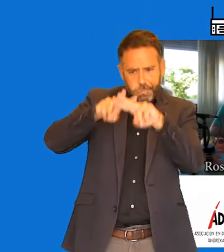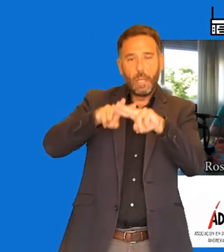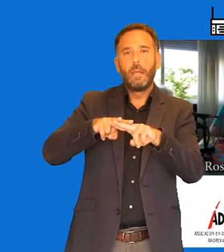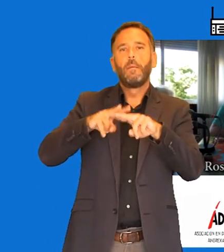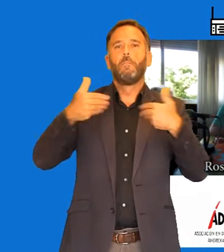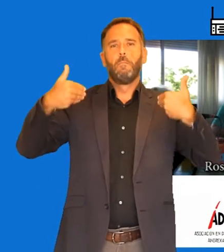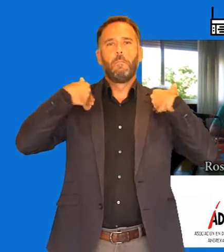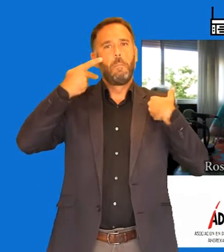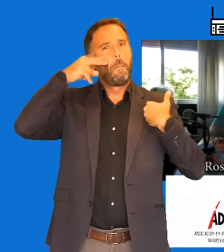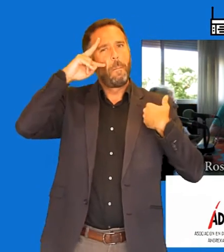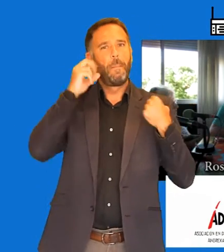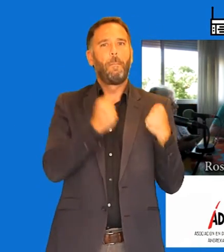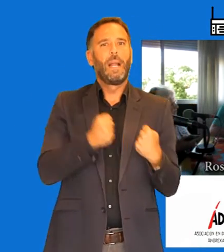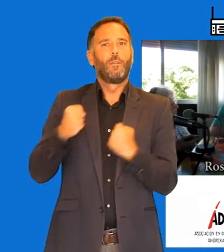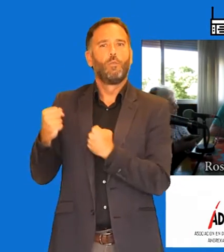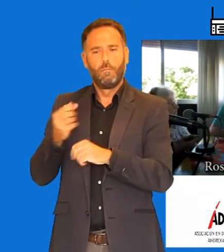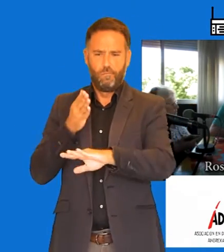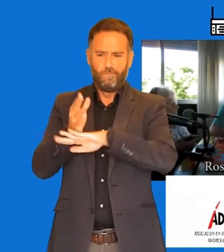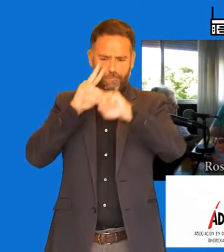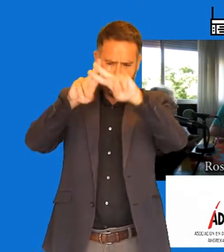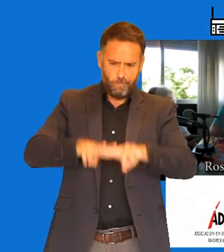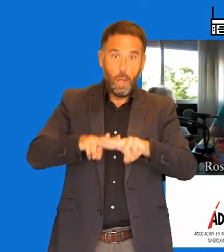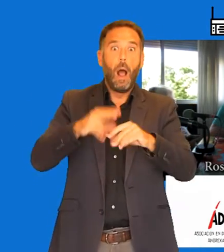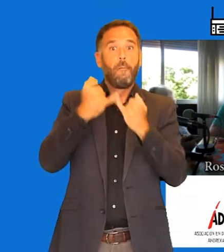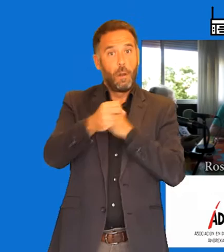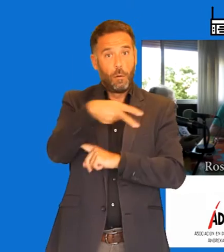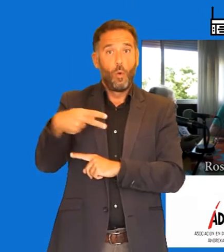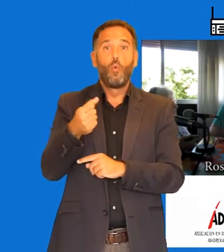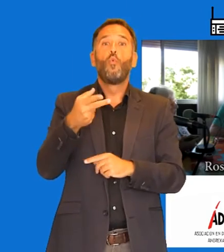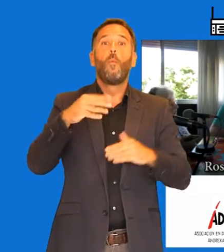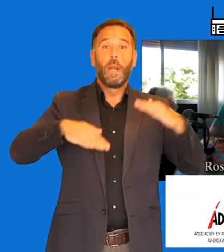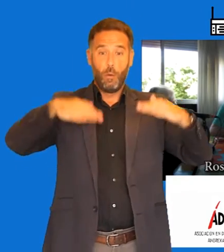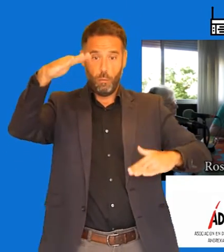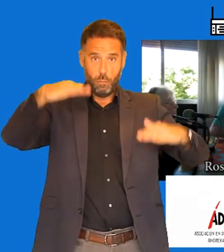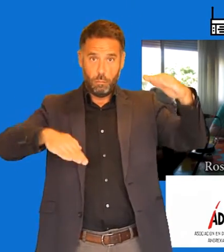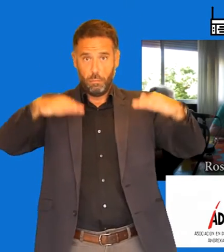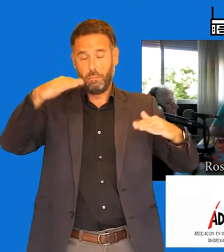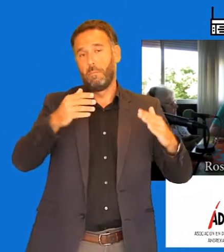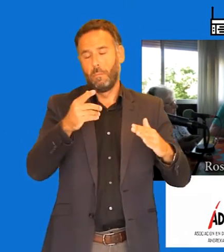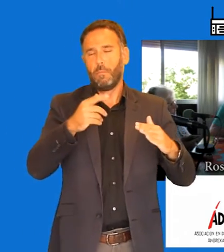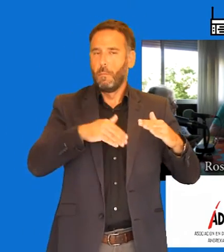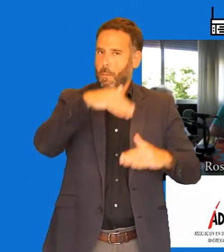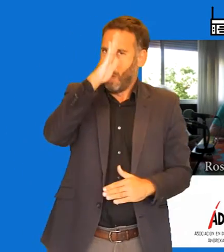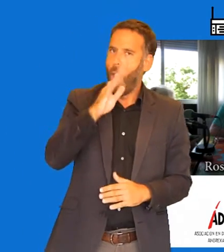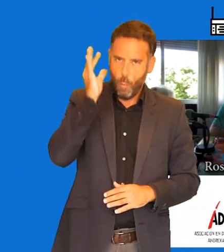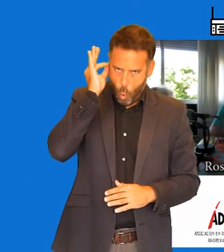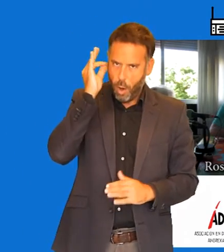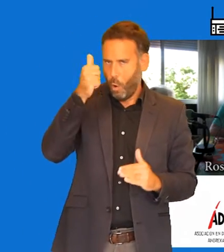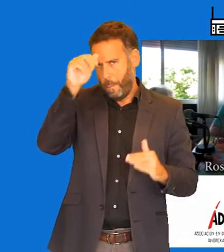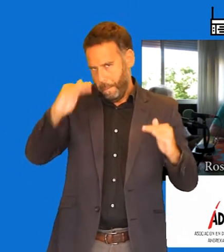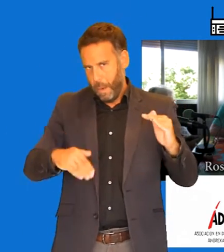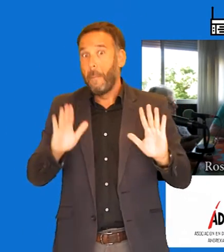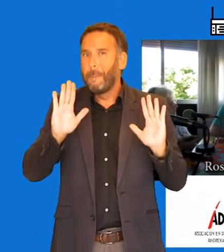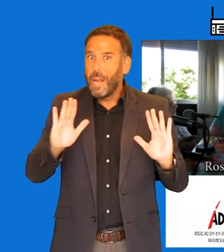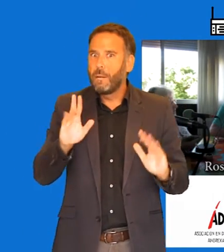pues creo yo que habrán visto que hay un número no parecido nunca. No. Porque volvemos a decir que hay más mujeres que hombres. Sí, sí, sí, sí. Pero sí que